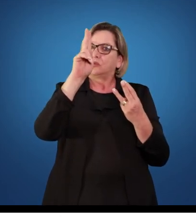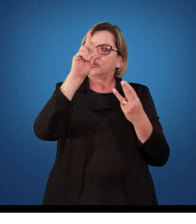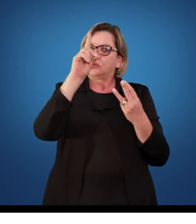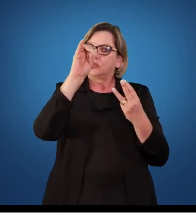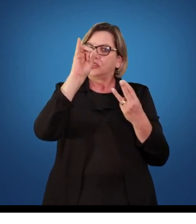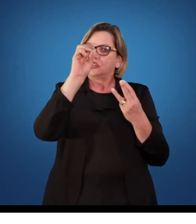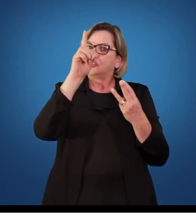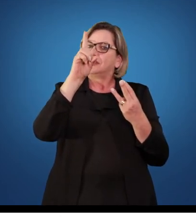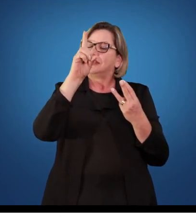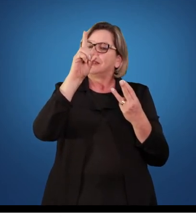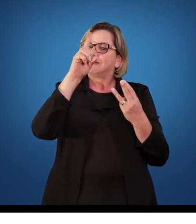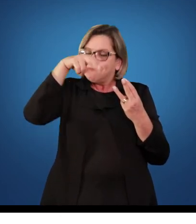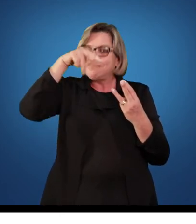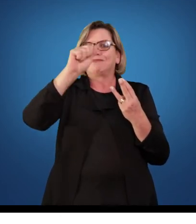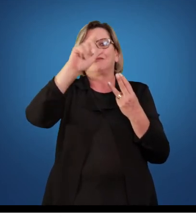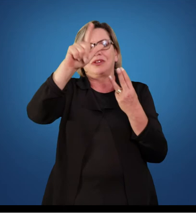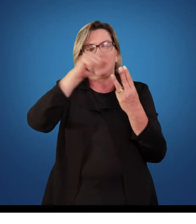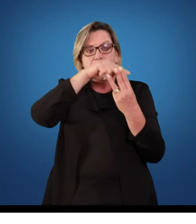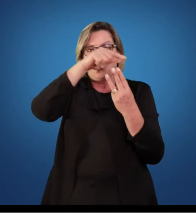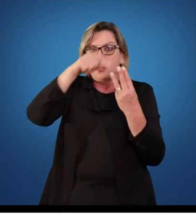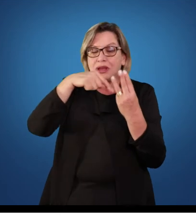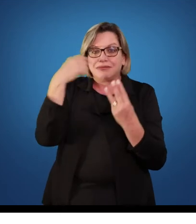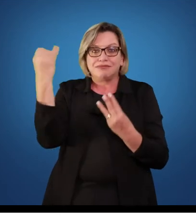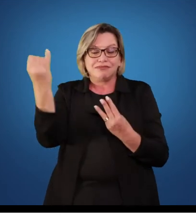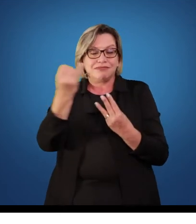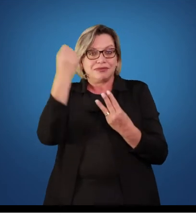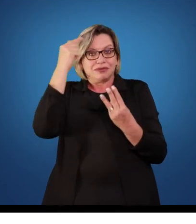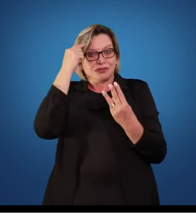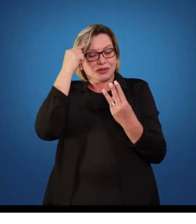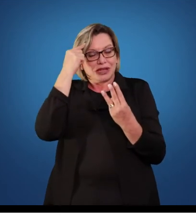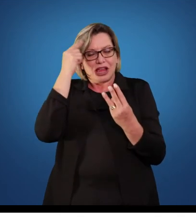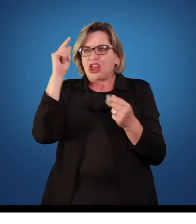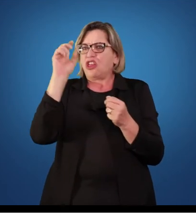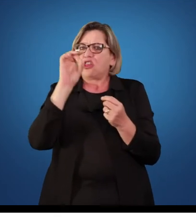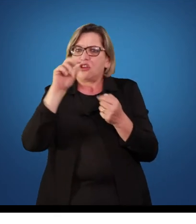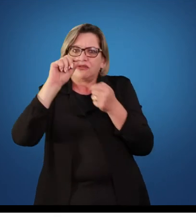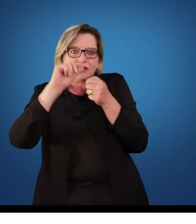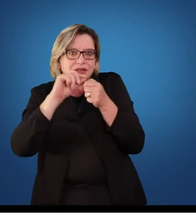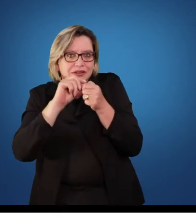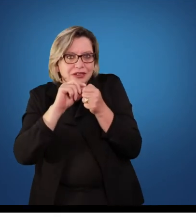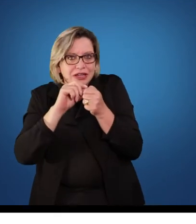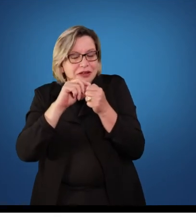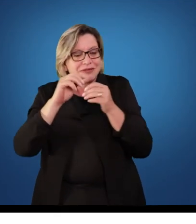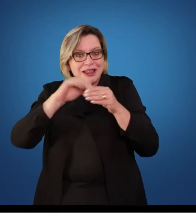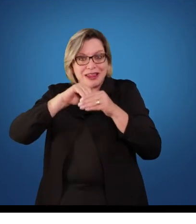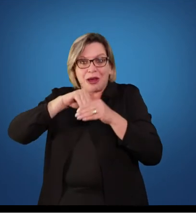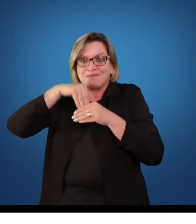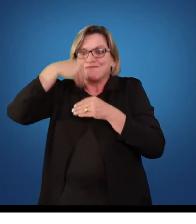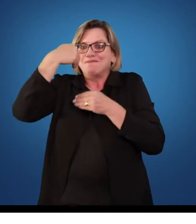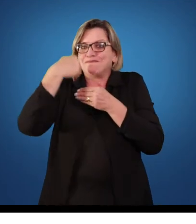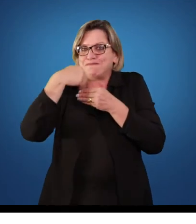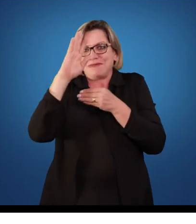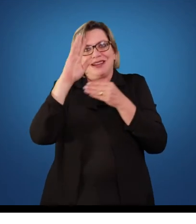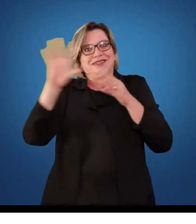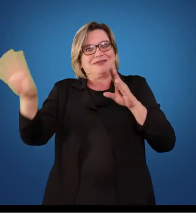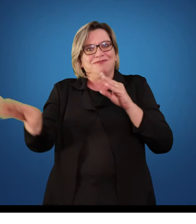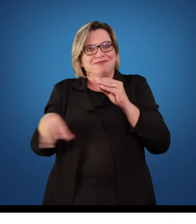dimensões, para nós irmos além do fazer. Os conteúdos da educação física podem ser trabalhados nessas três